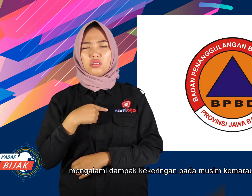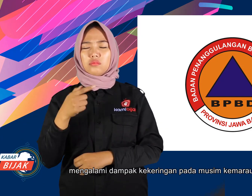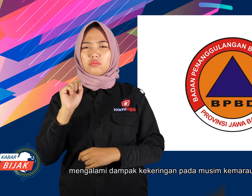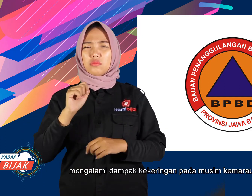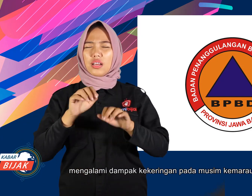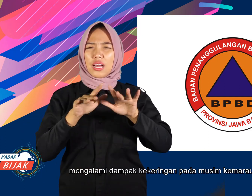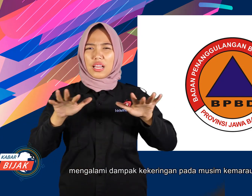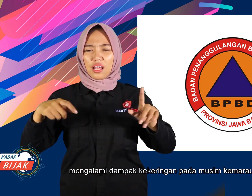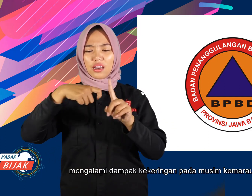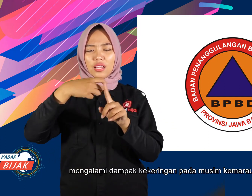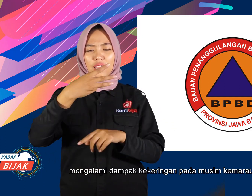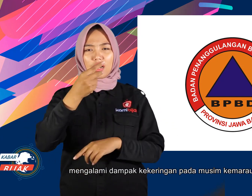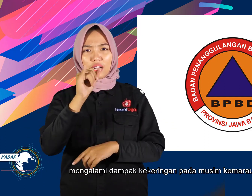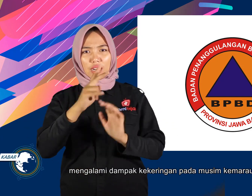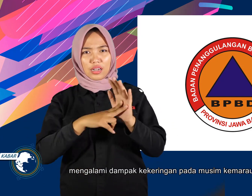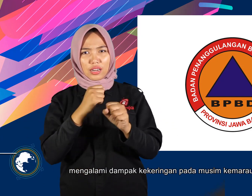mengalami dampak kekeringan pada musim kemarau ini.